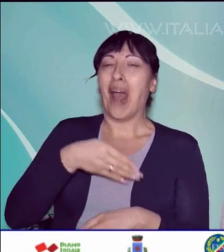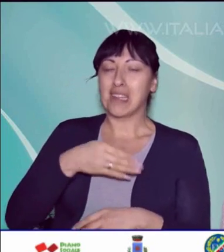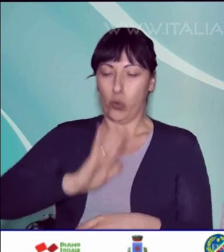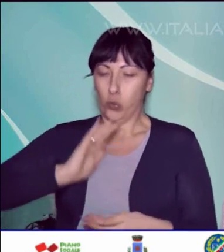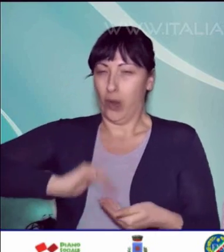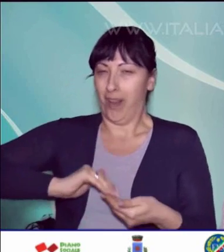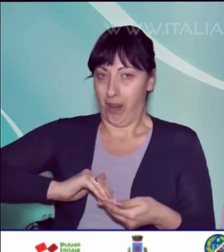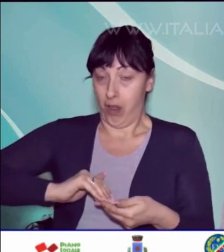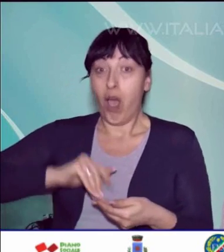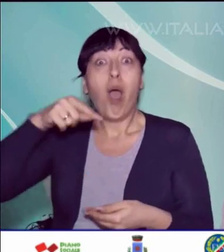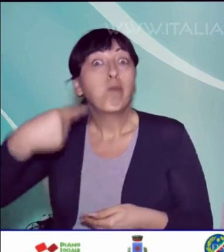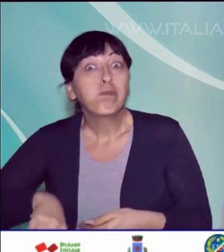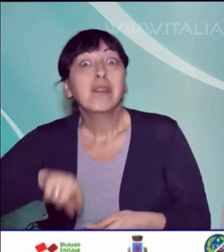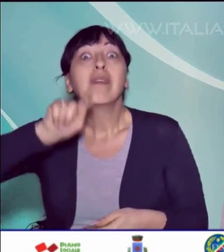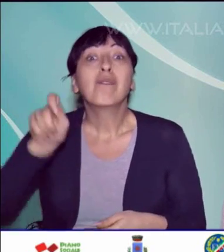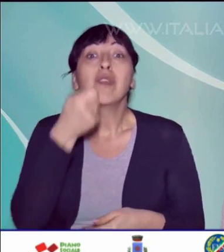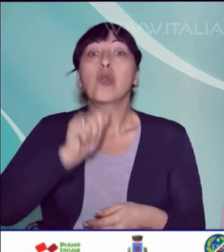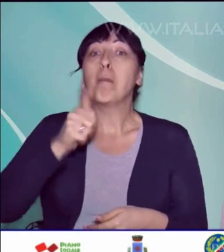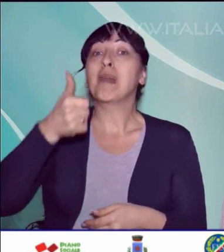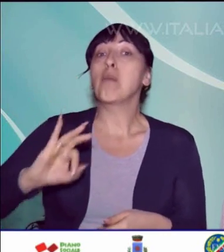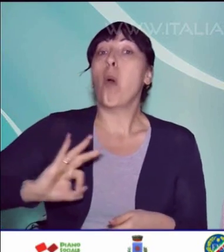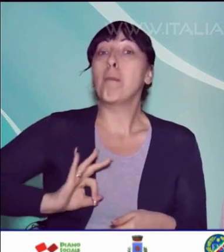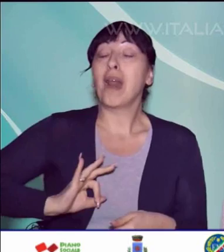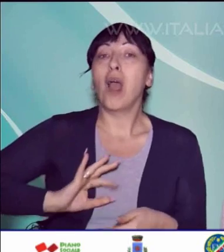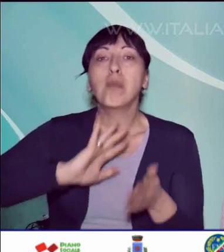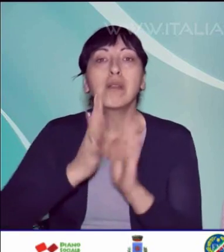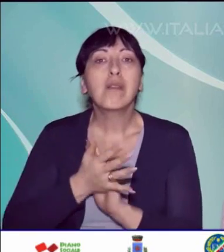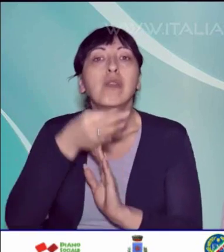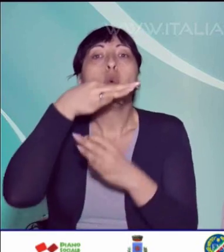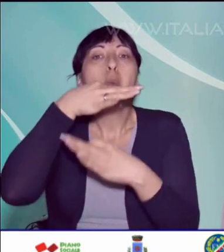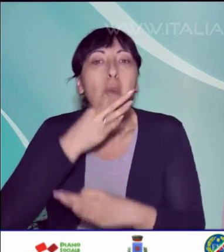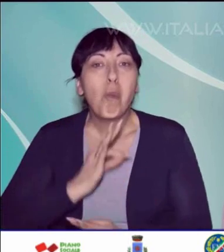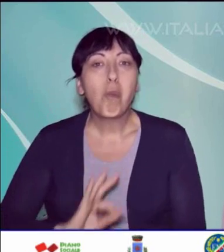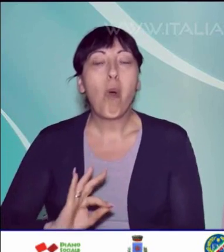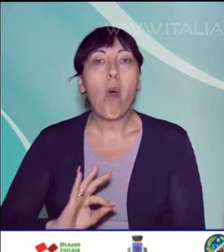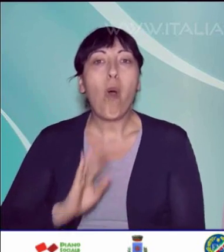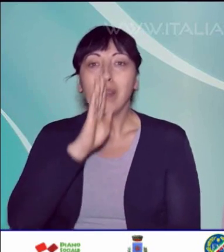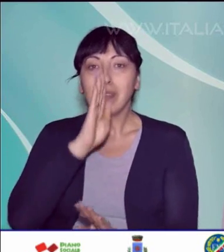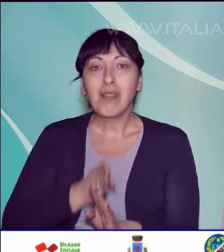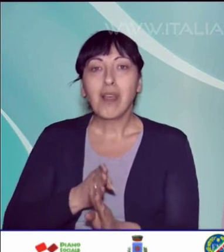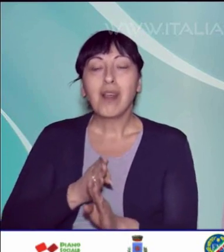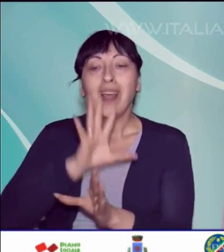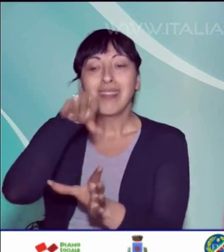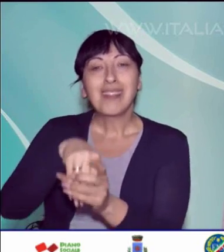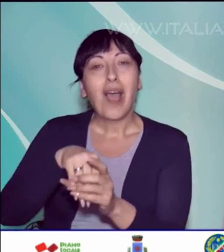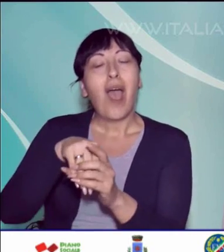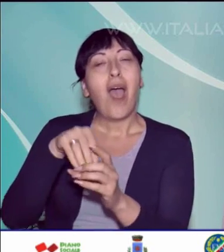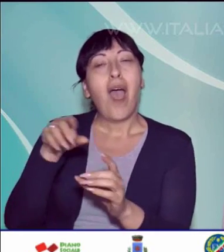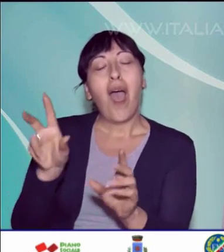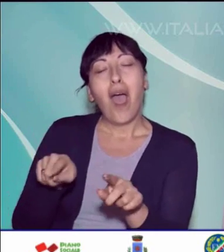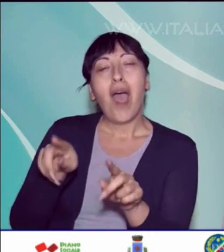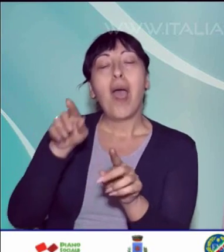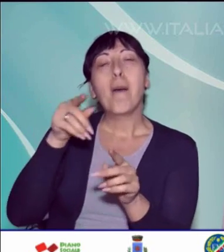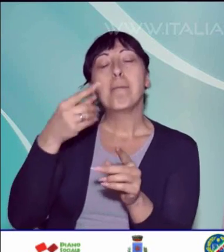vincendo il primo premio e aggiudicandosi la possibilità di esibirsi live a Casa Sanremo con il brano